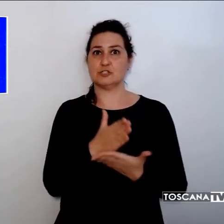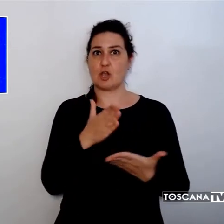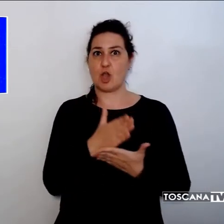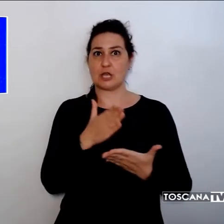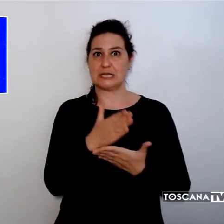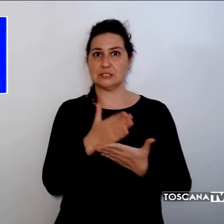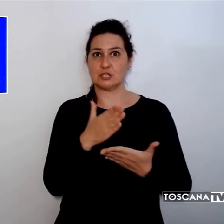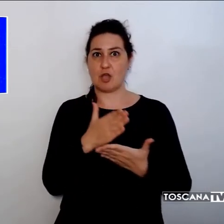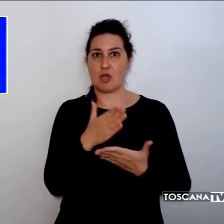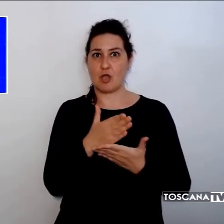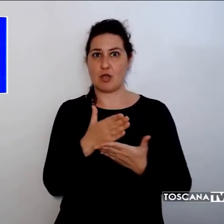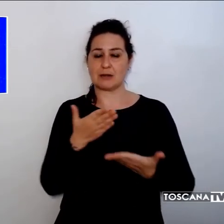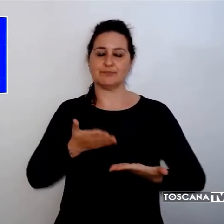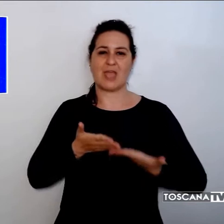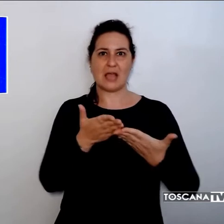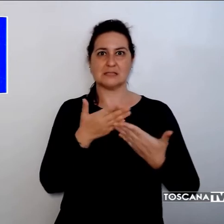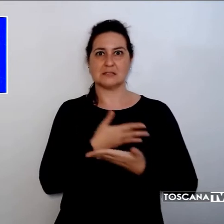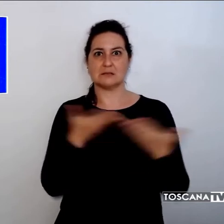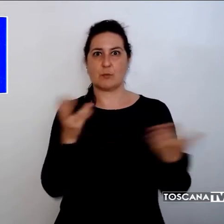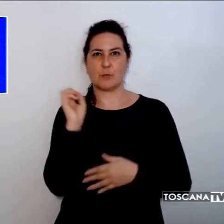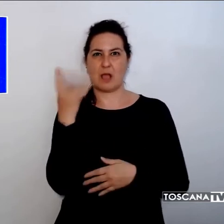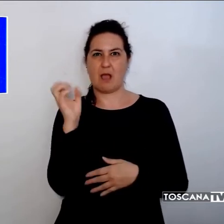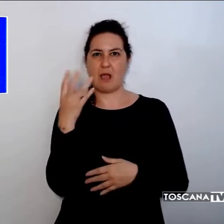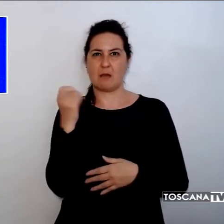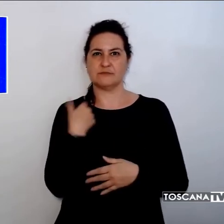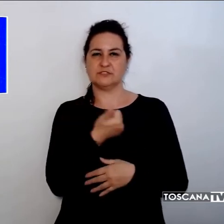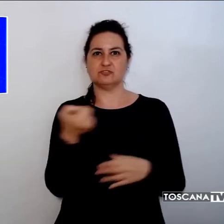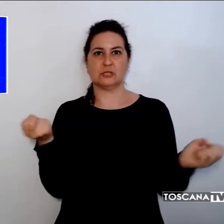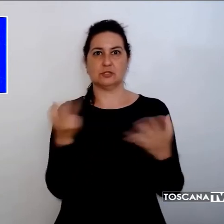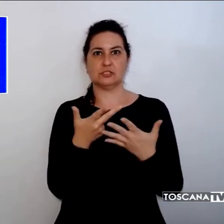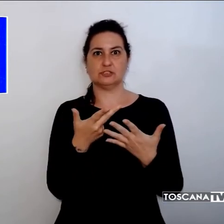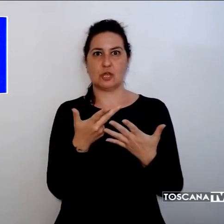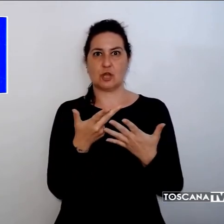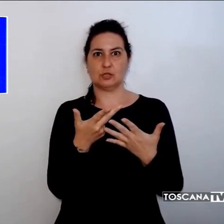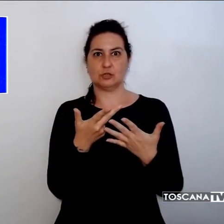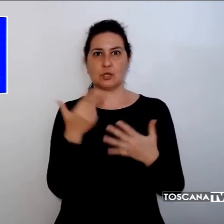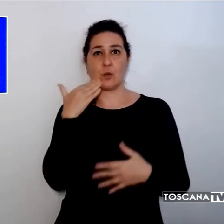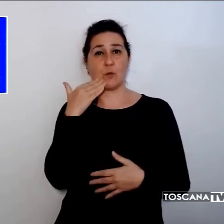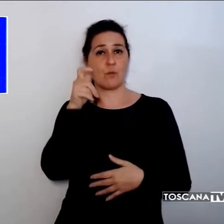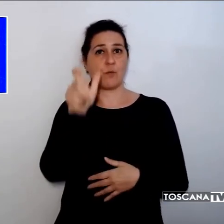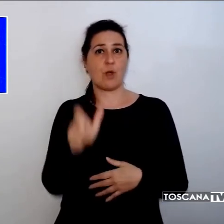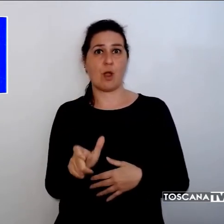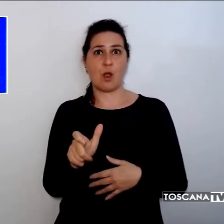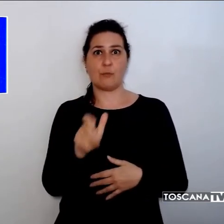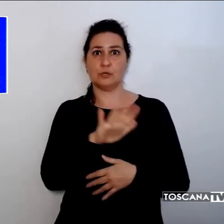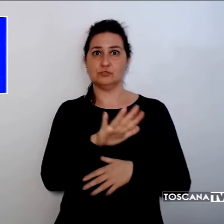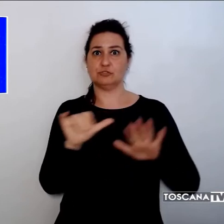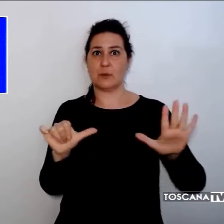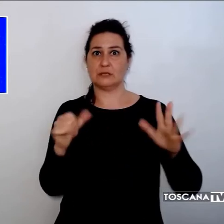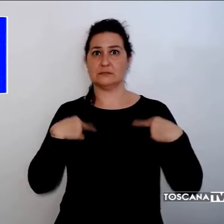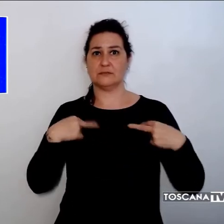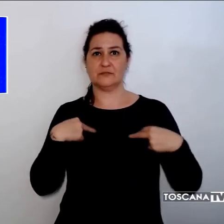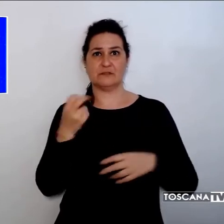assistenza inviati dal 118. Il 56enne, che abitava a Firenze, ha